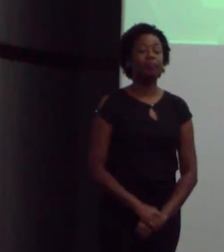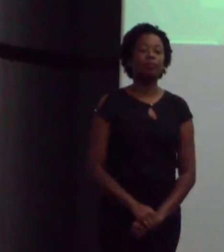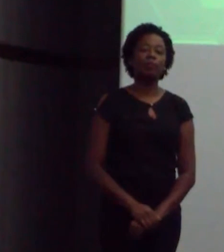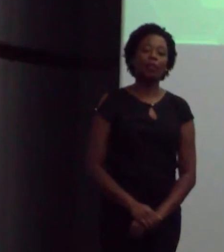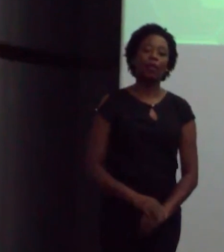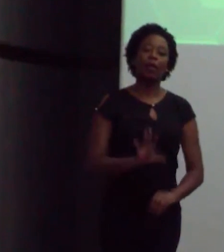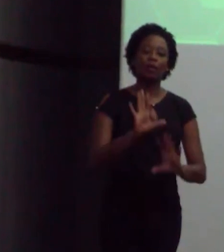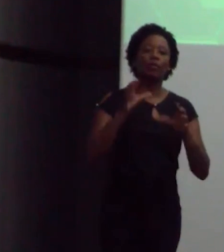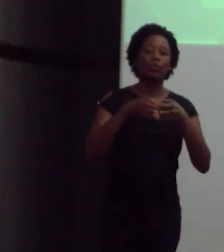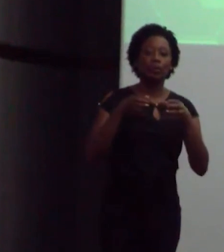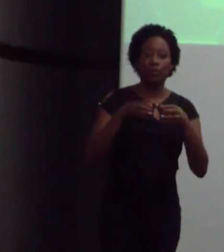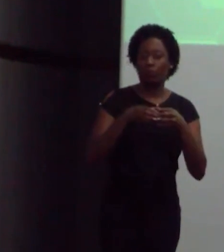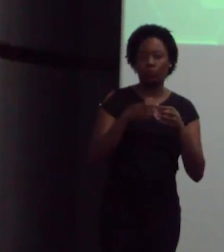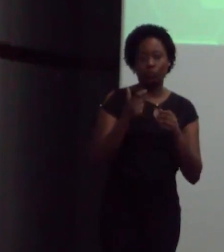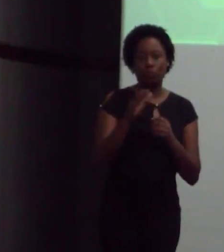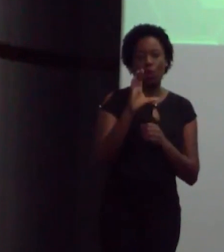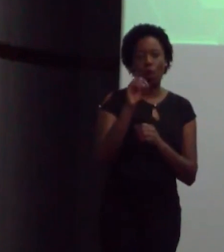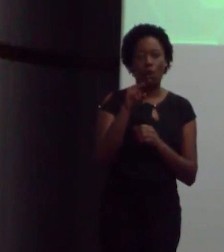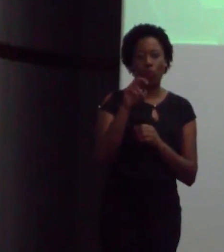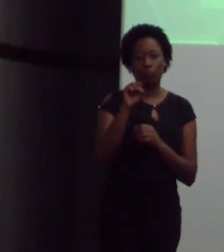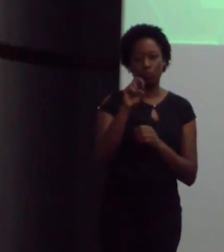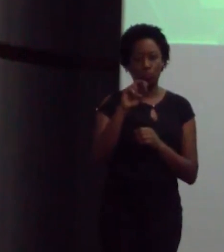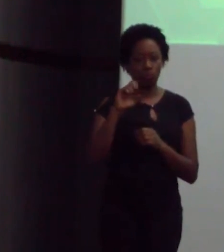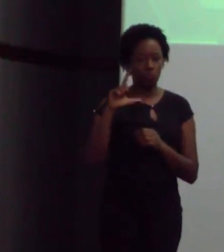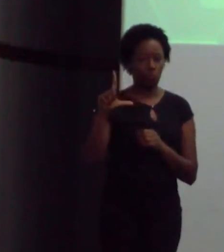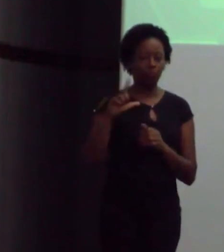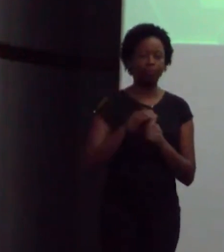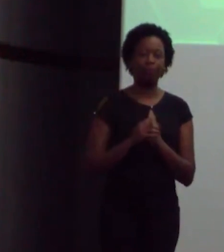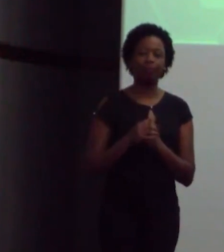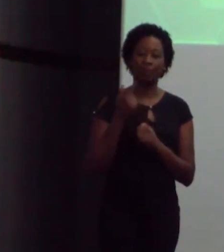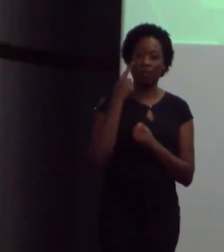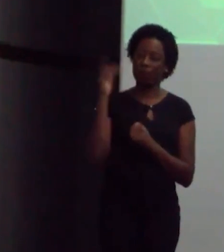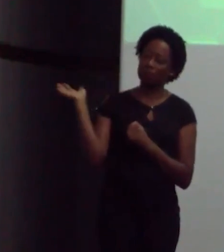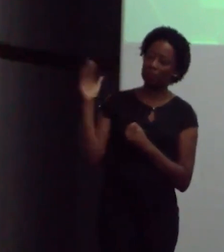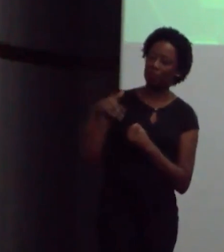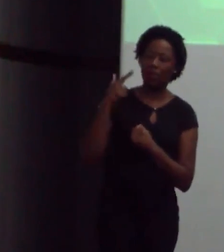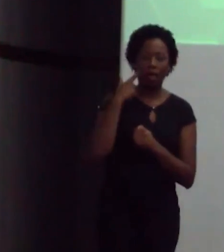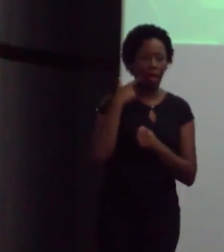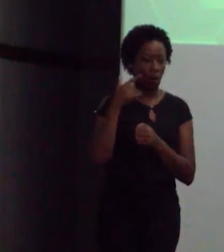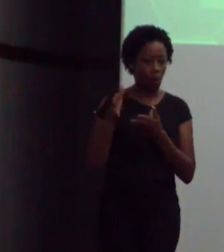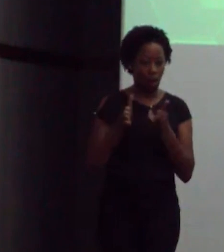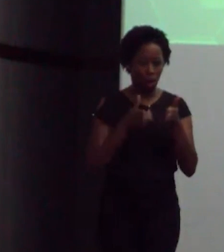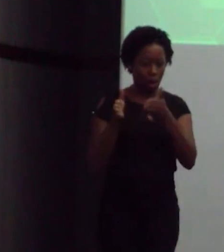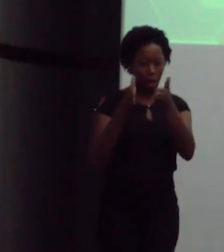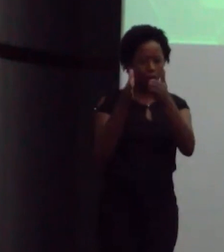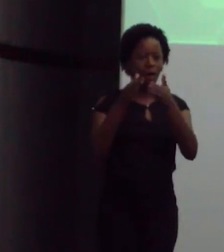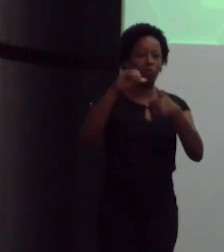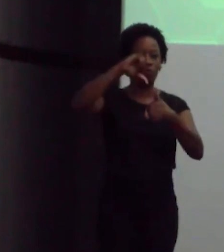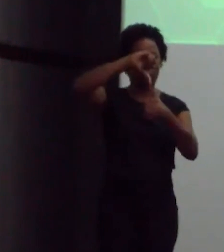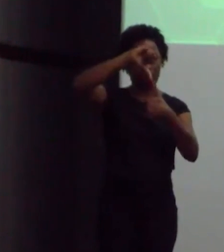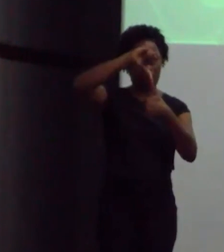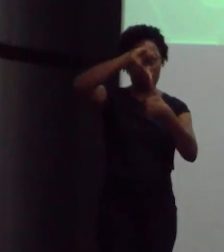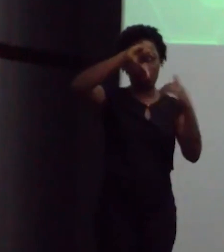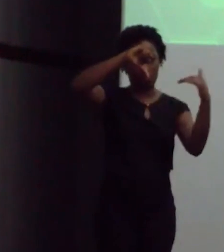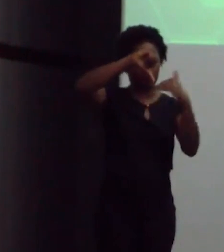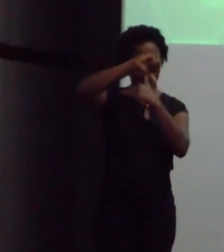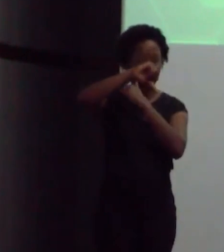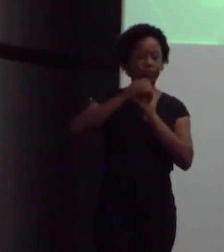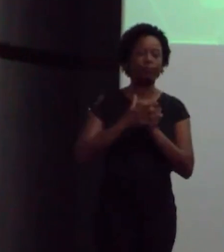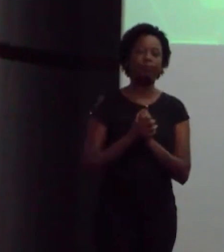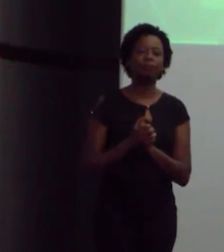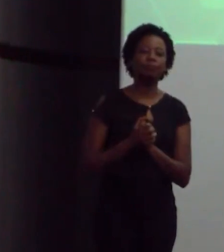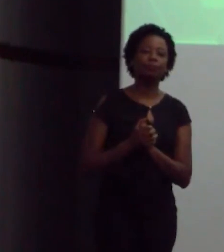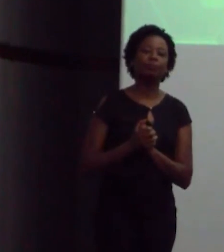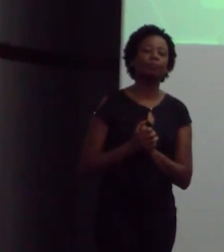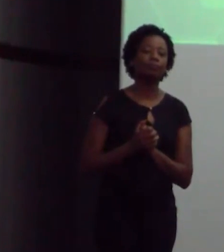nosso, lá não tinha embaixada, e ele falou para mim, ele me levou no canal do Suez, é o canal do Panamá, perdão, e ele falou